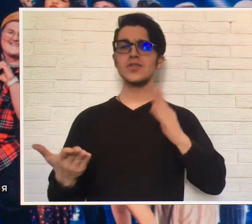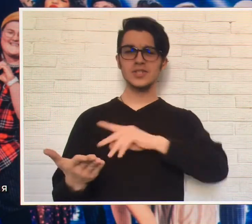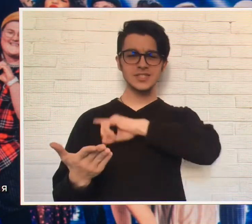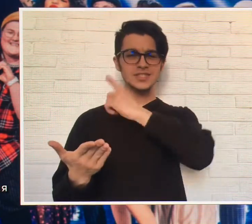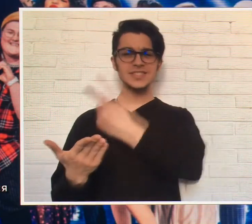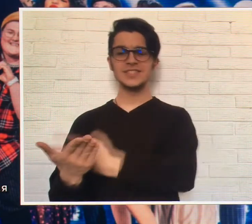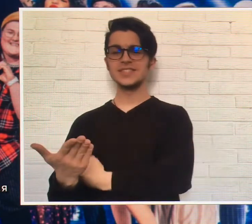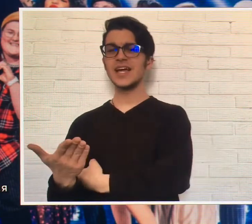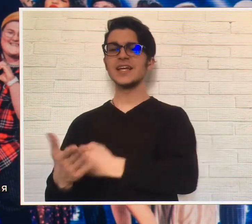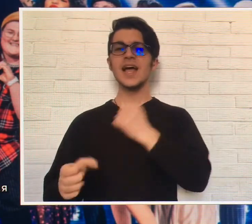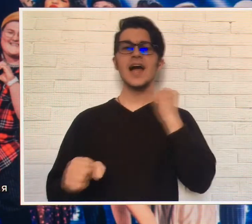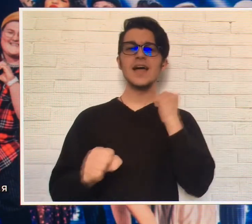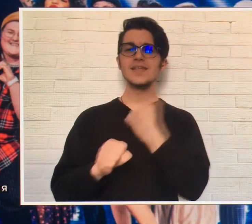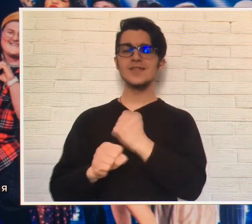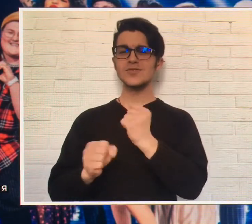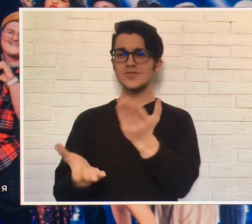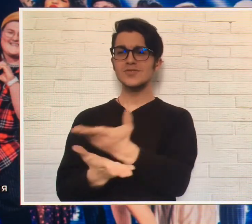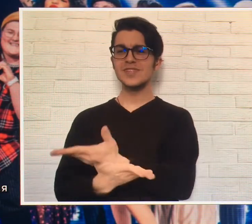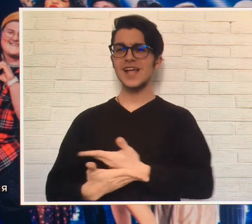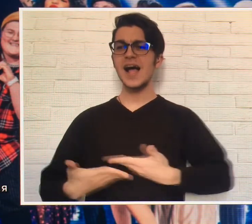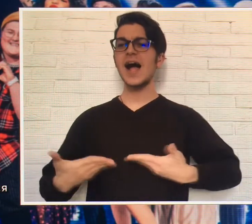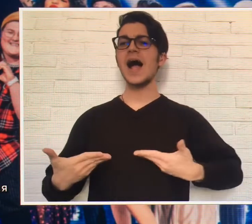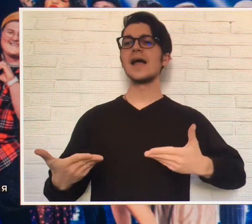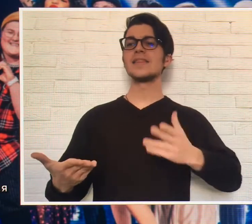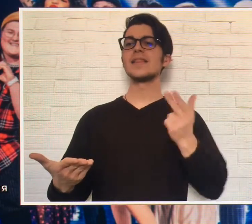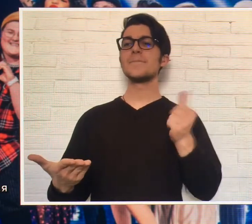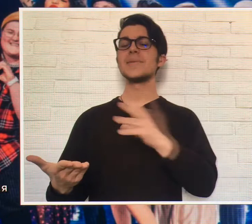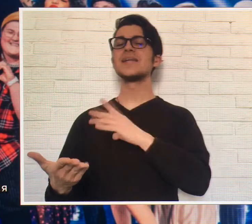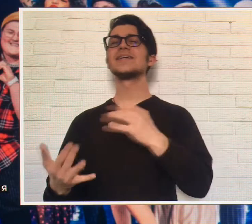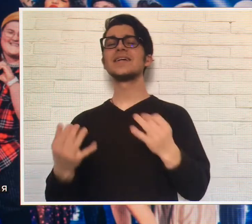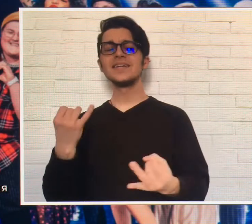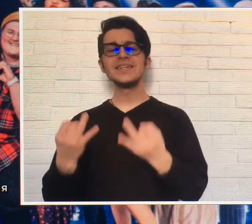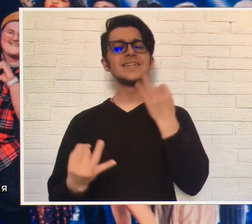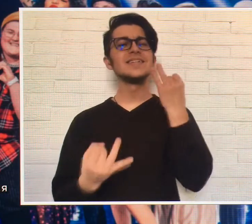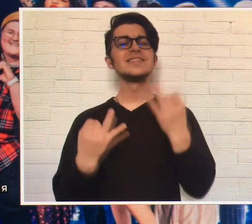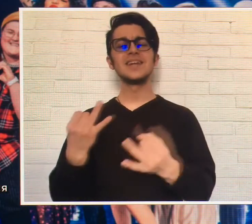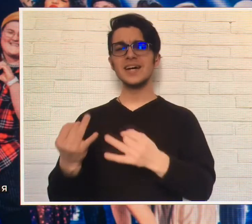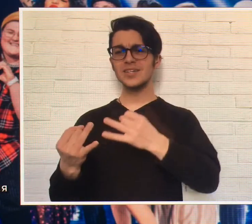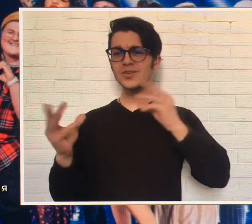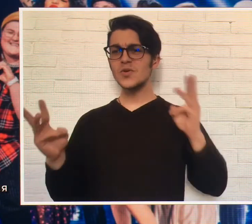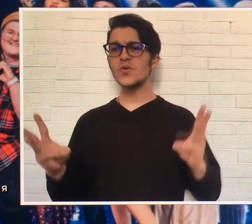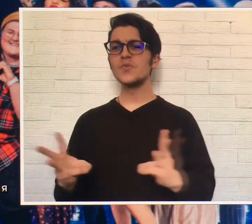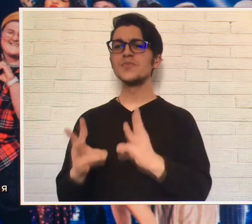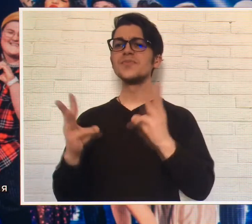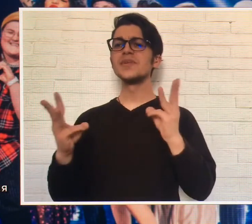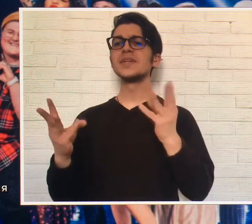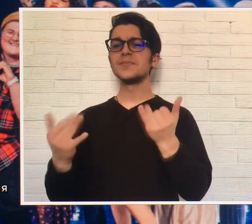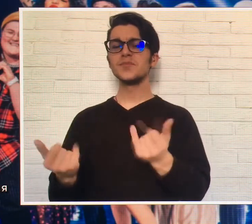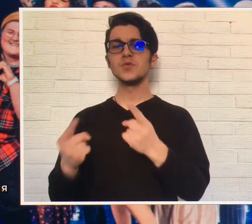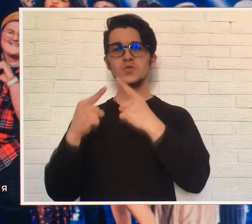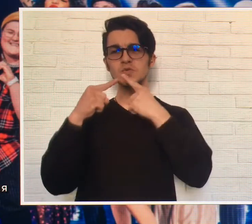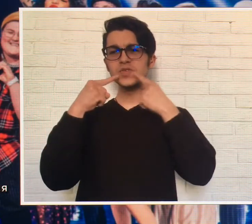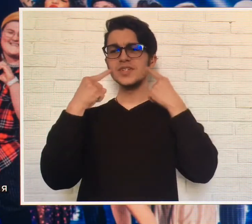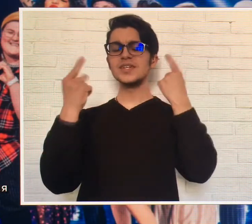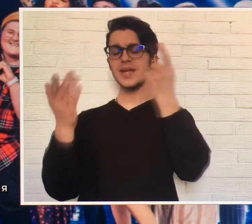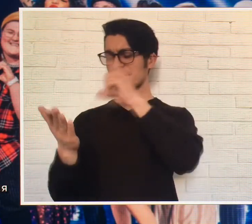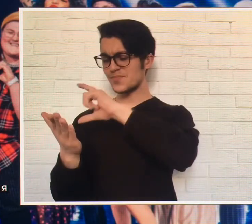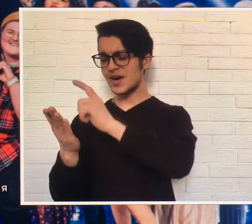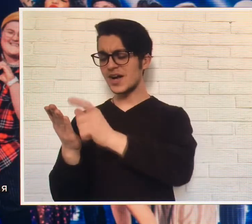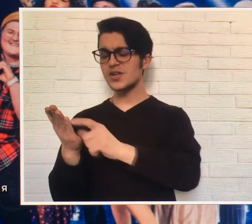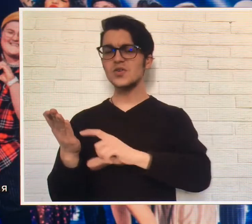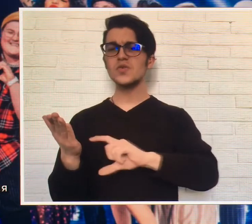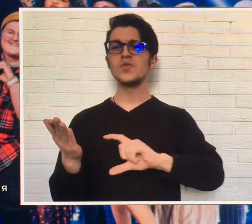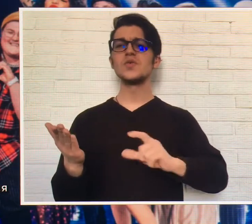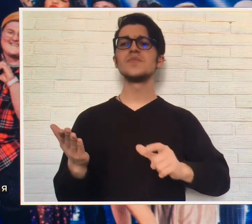сердцах Только сильней Делают нас Да были игры с огнём Теперь с